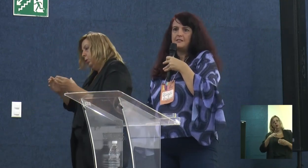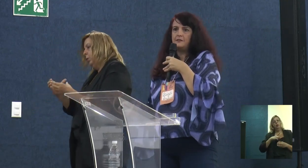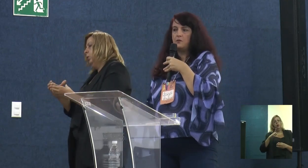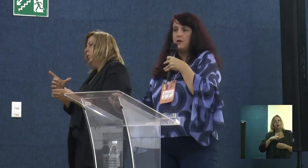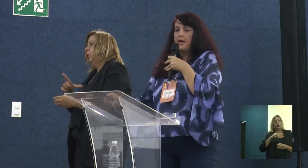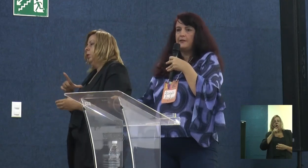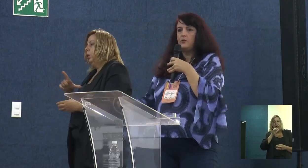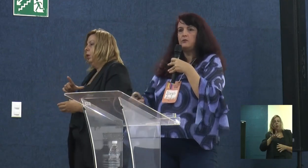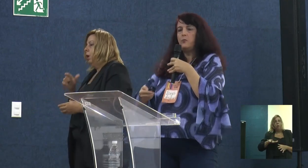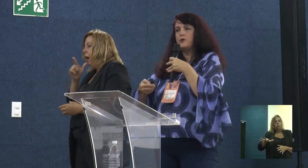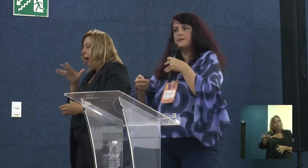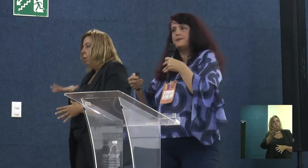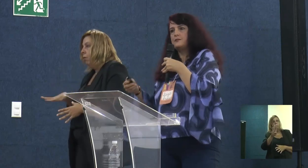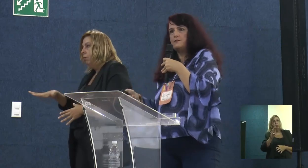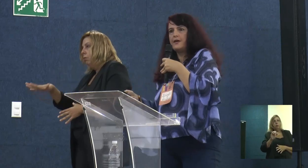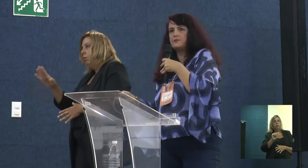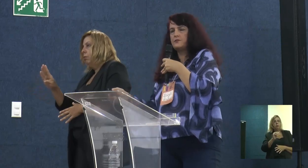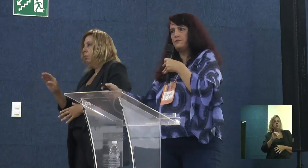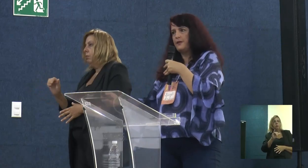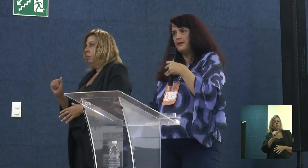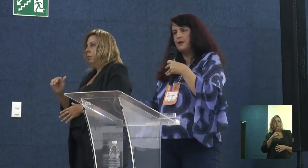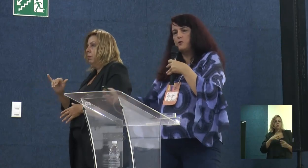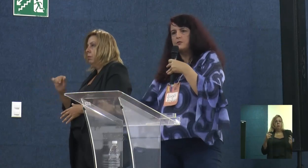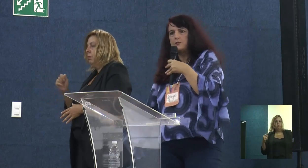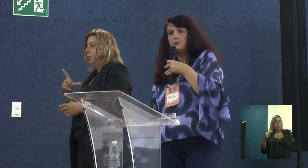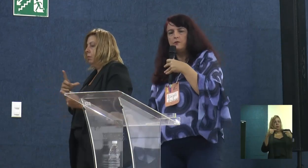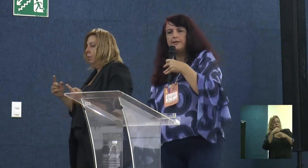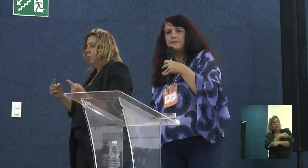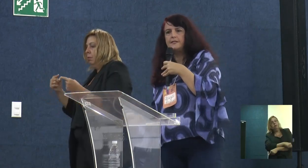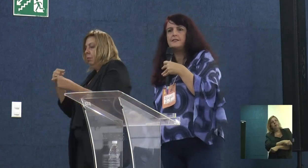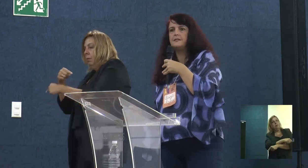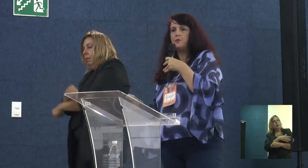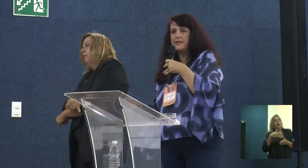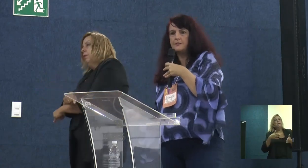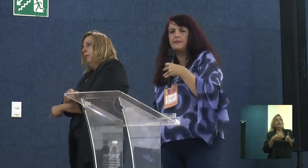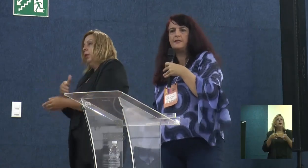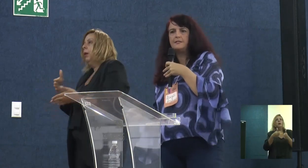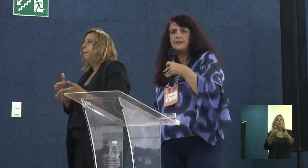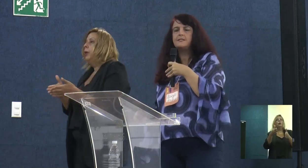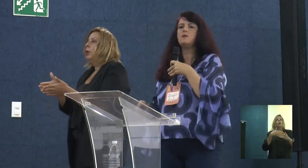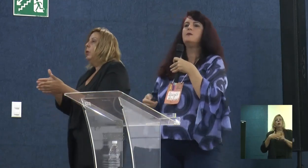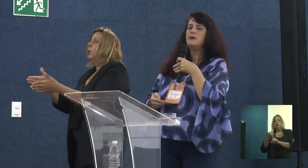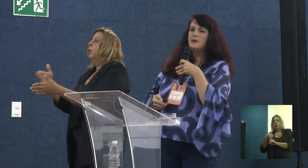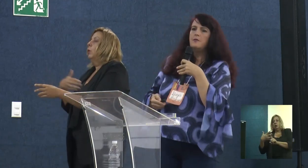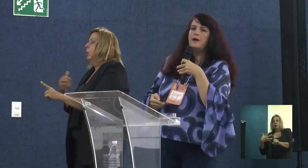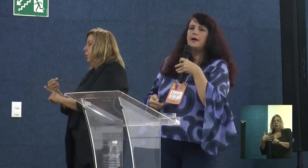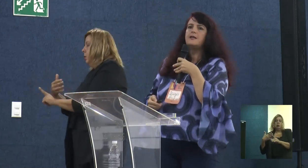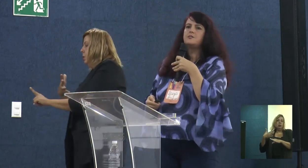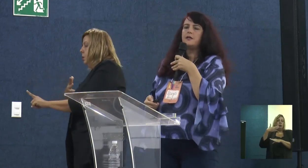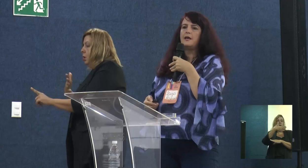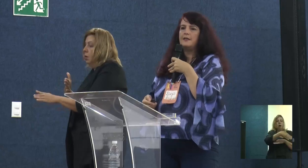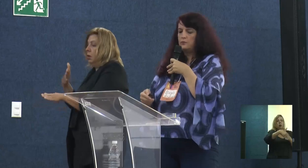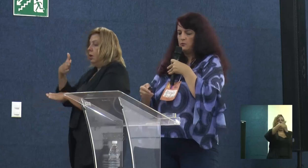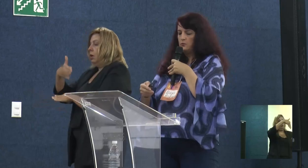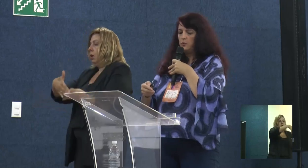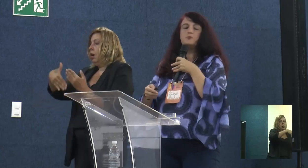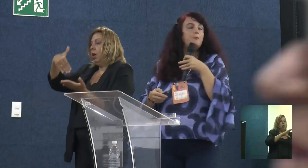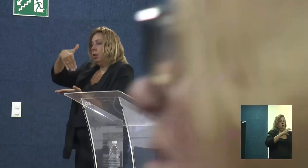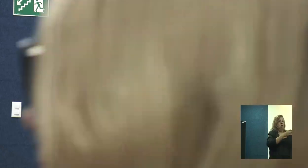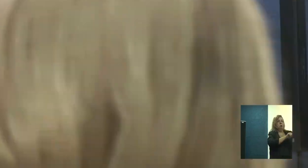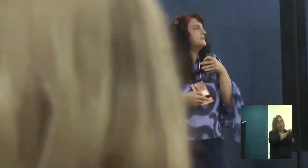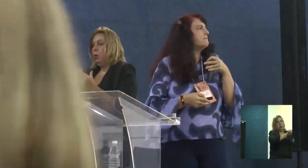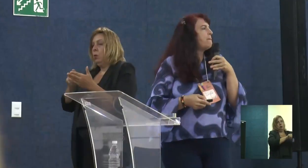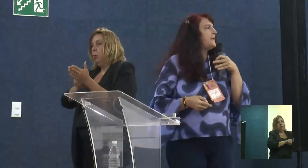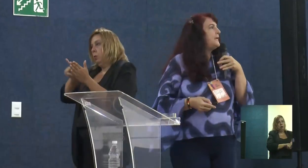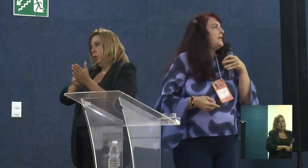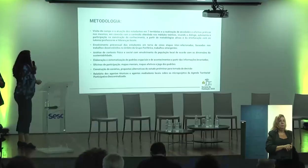bacias. Então, é todo um processo inverso de vir da produção do conhecimento da extensão para chegar no grupo